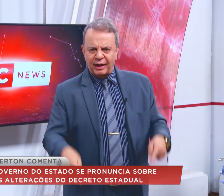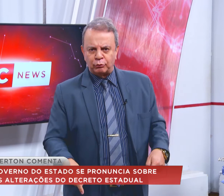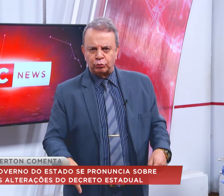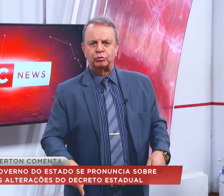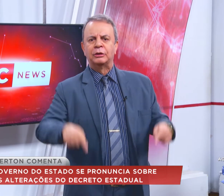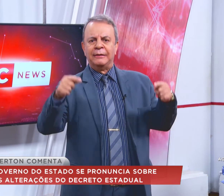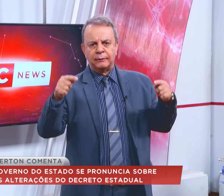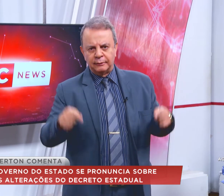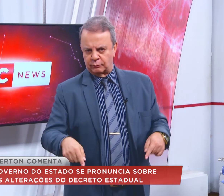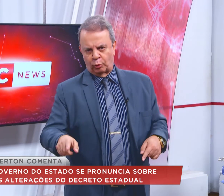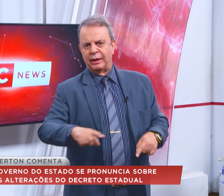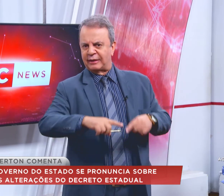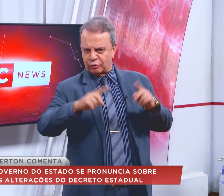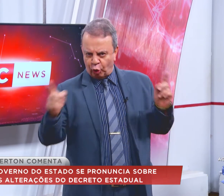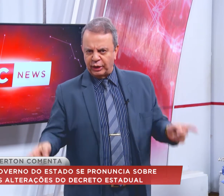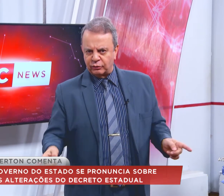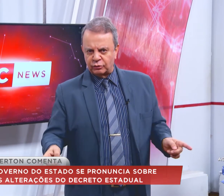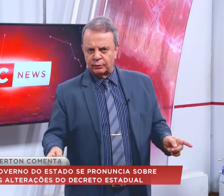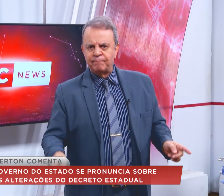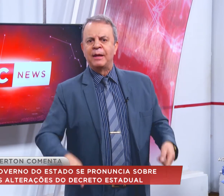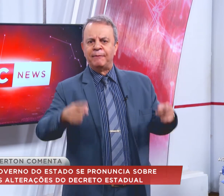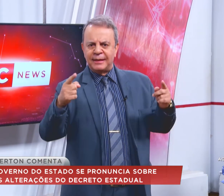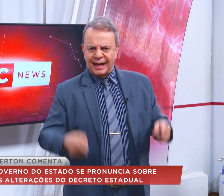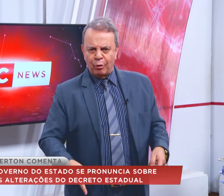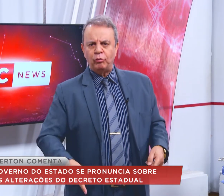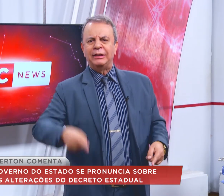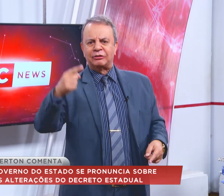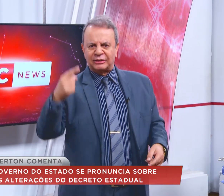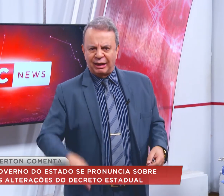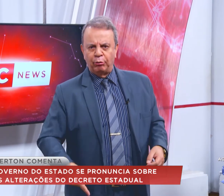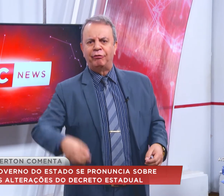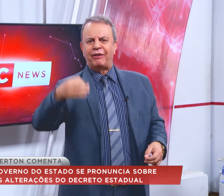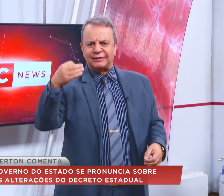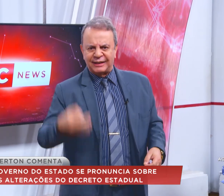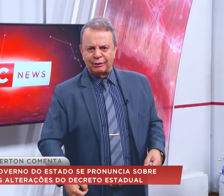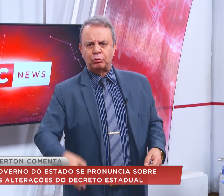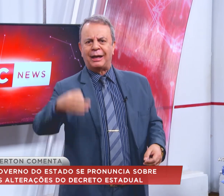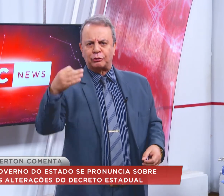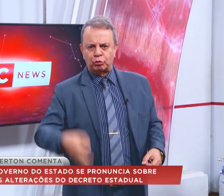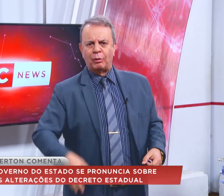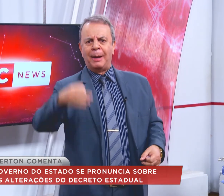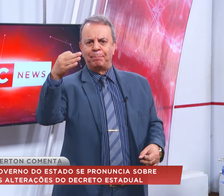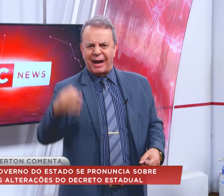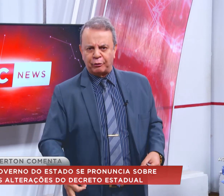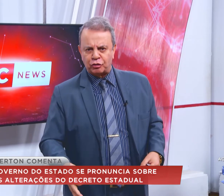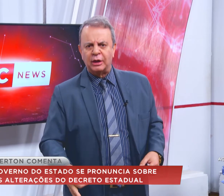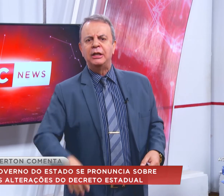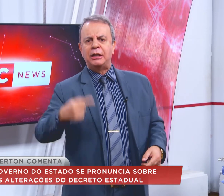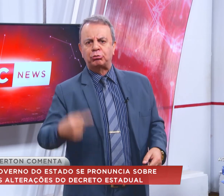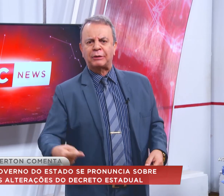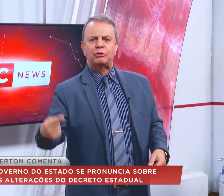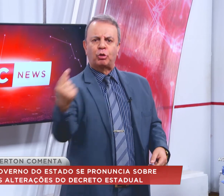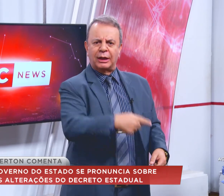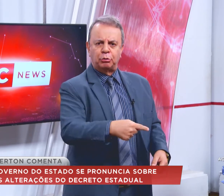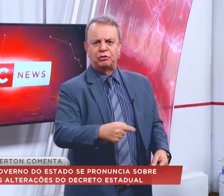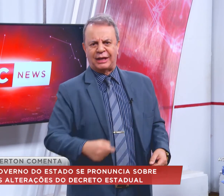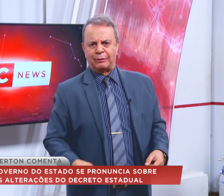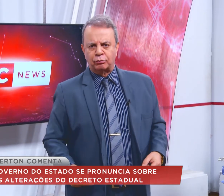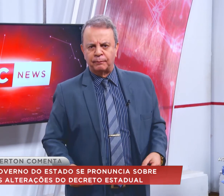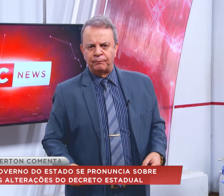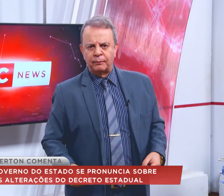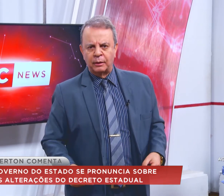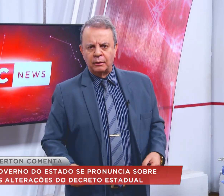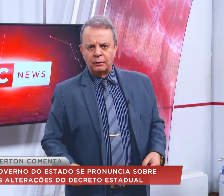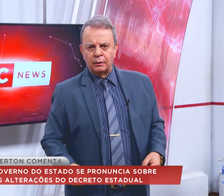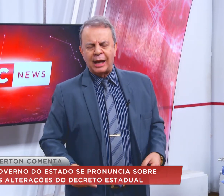os prefeitos, com exceções, não estão fazendo a sua parte, e isso está estourando no